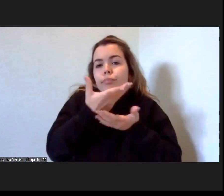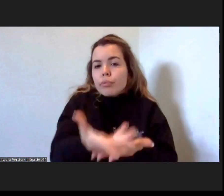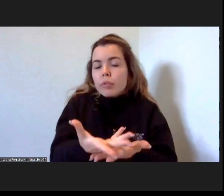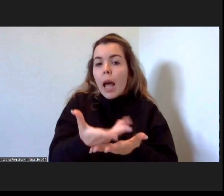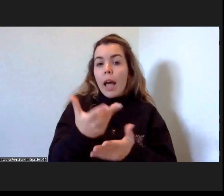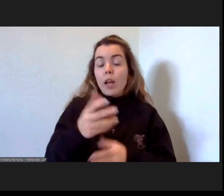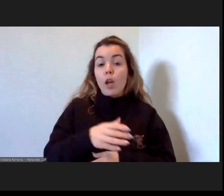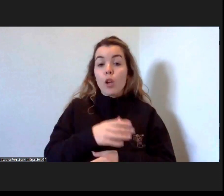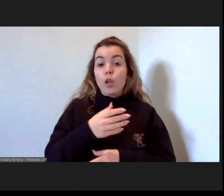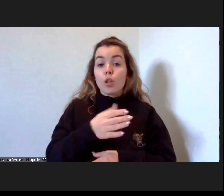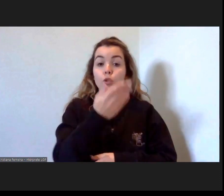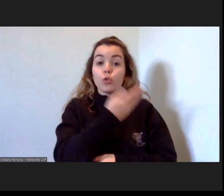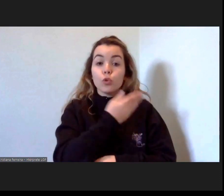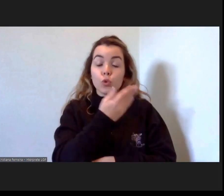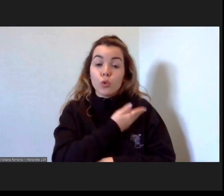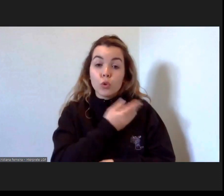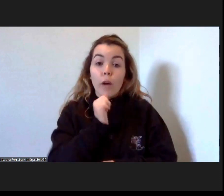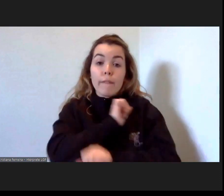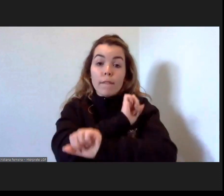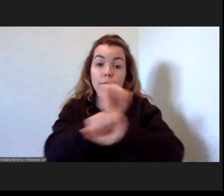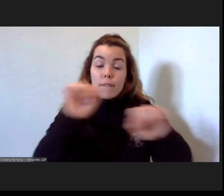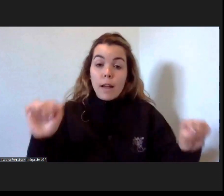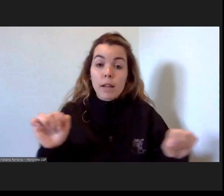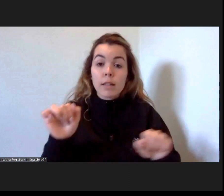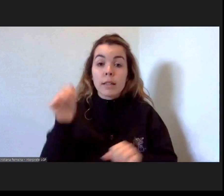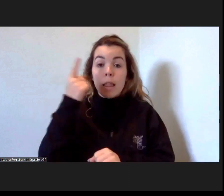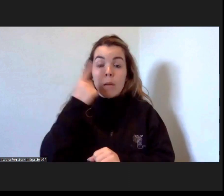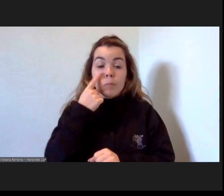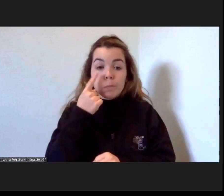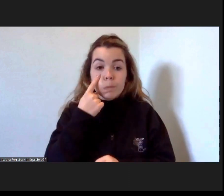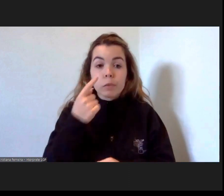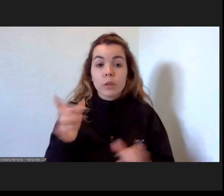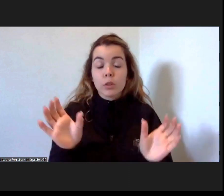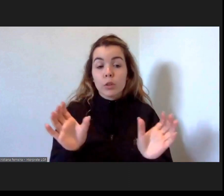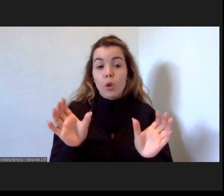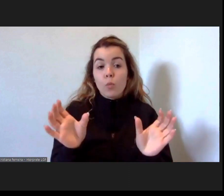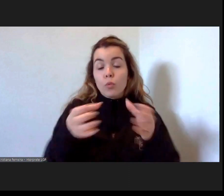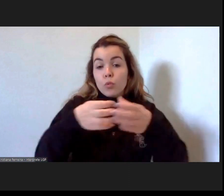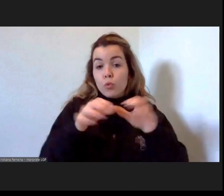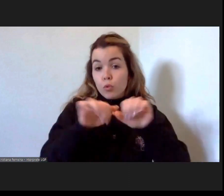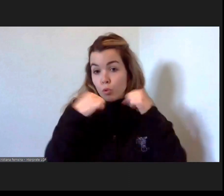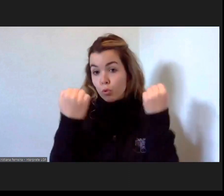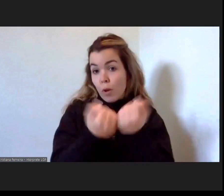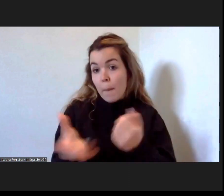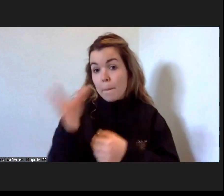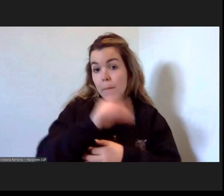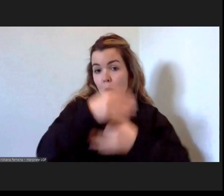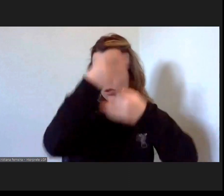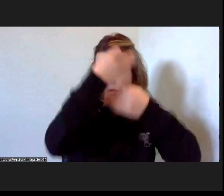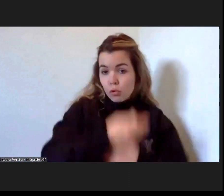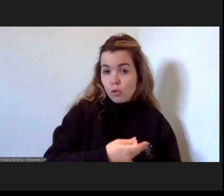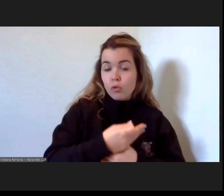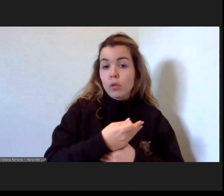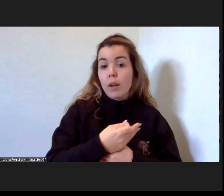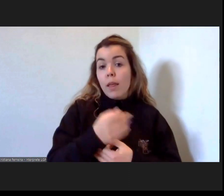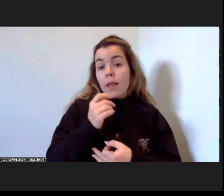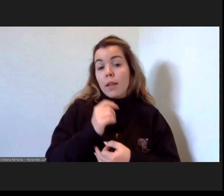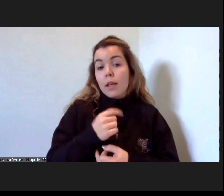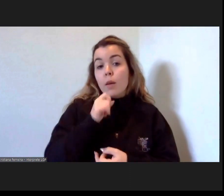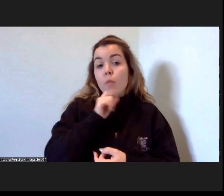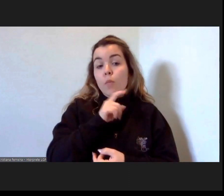para uma sociedade mais justa mais digna para com as pessoas com doença mental e que sejam os próprios e isto que funciona